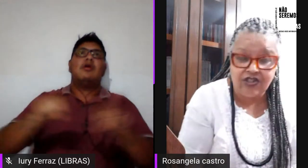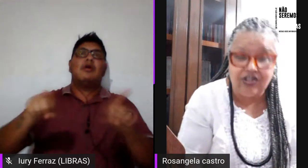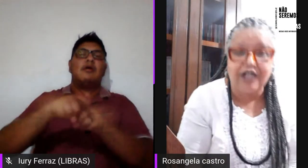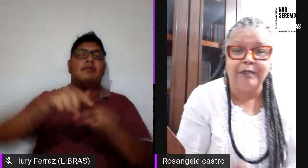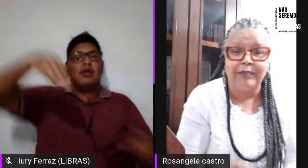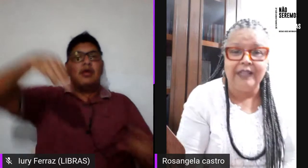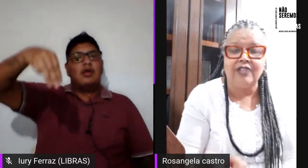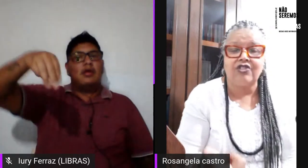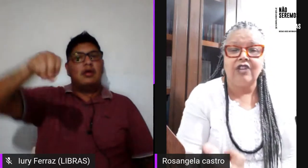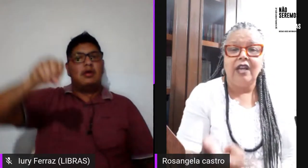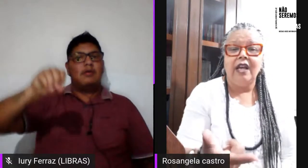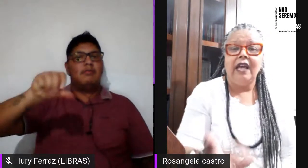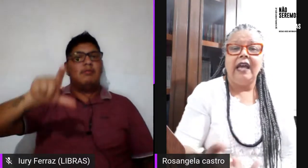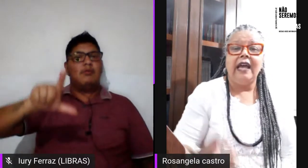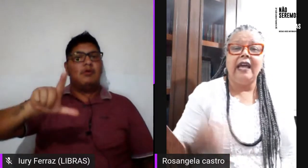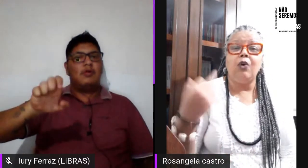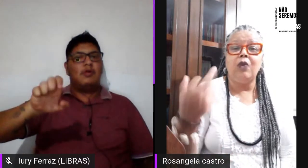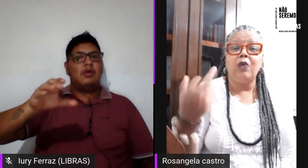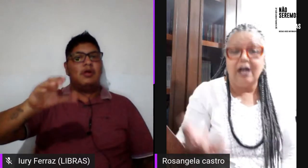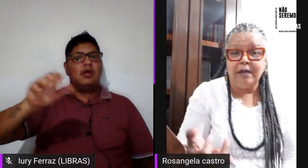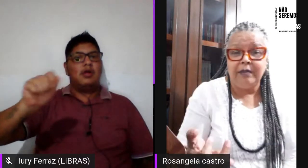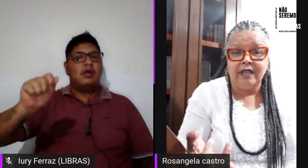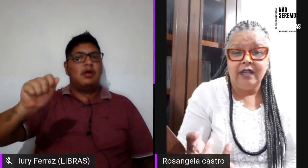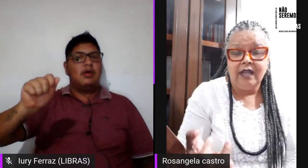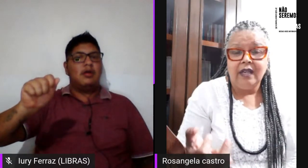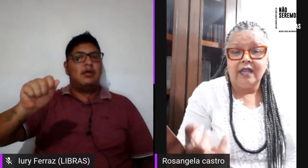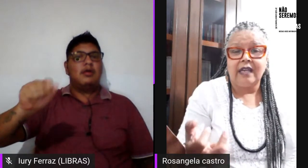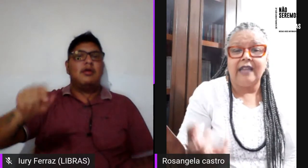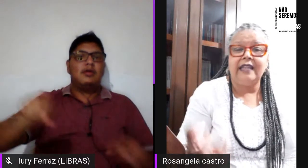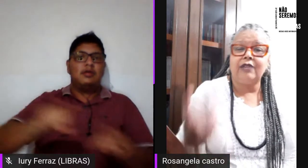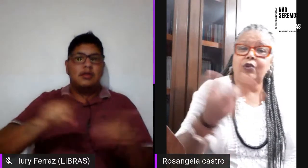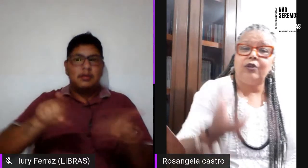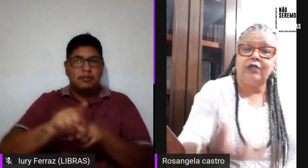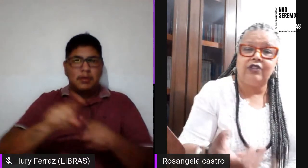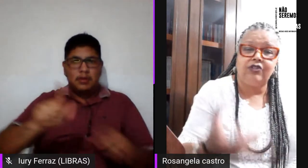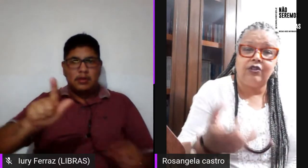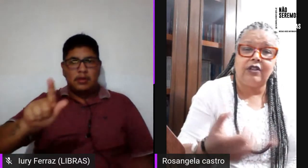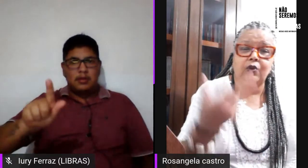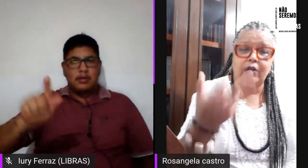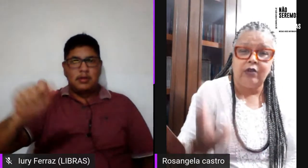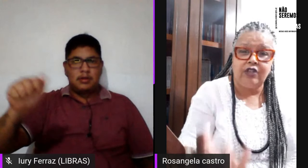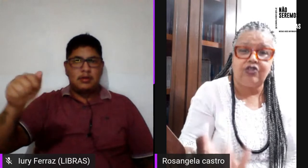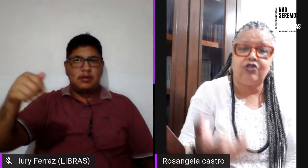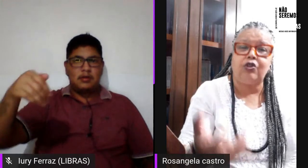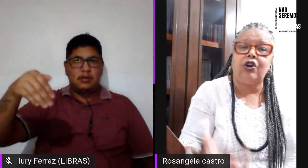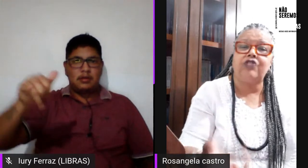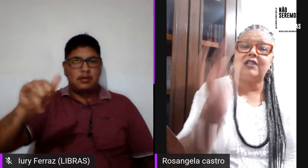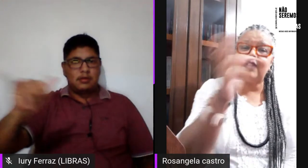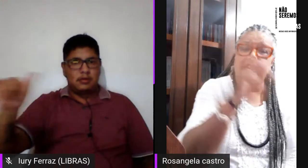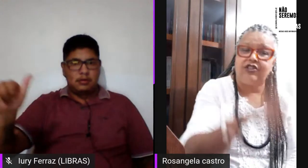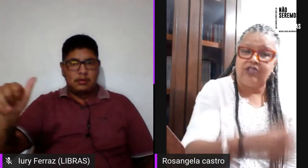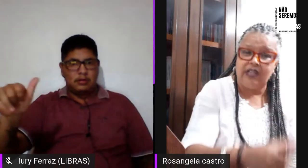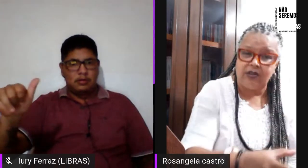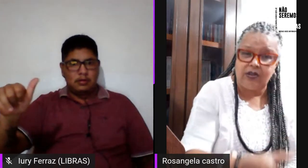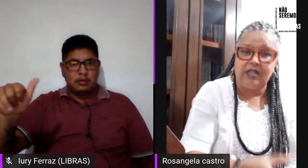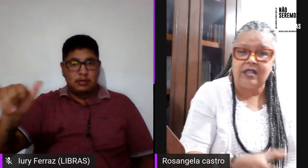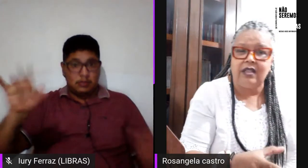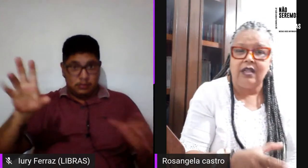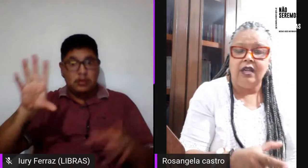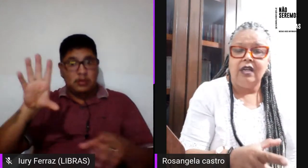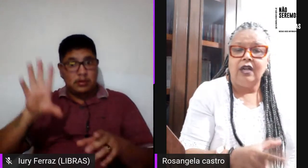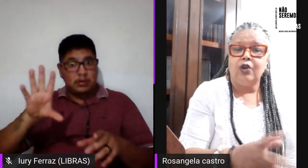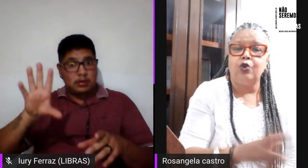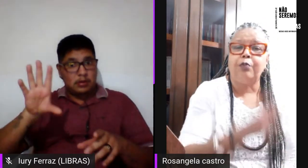Identidade de Campinas, o Gami, que é dentro do Rio Grande do Norte, que sai de dentro